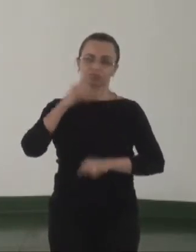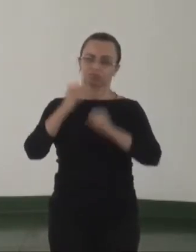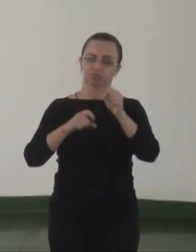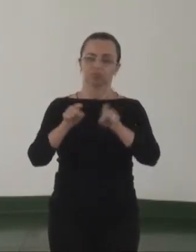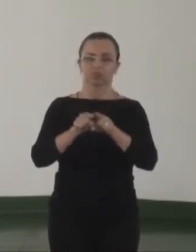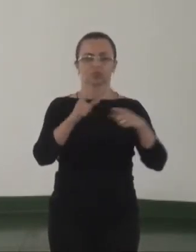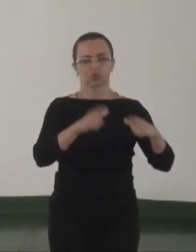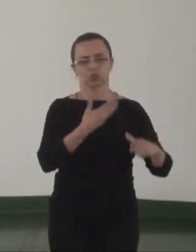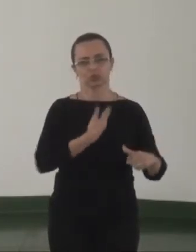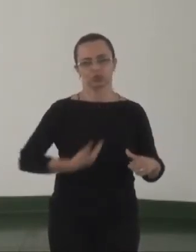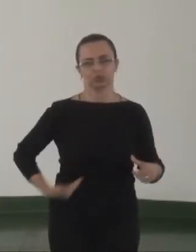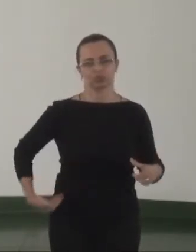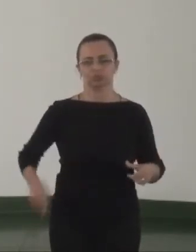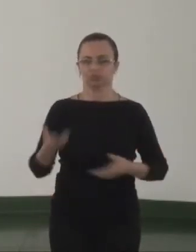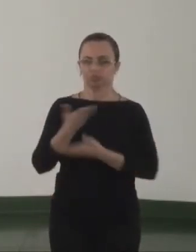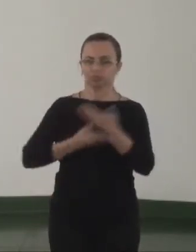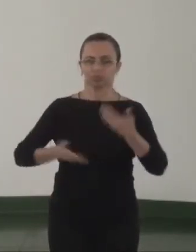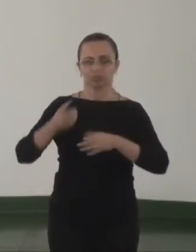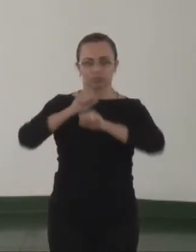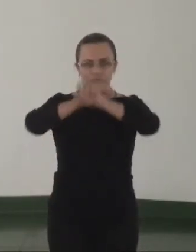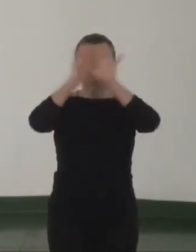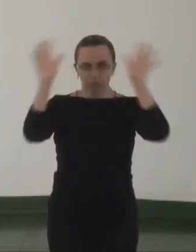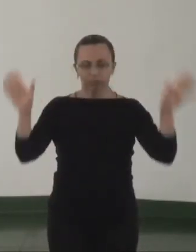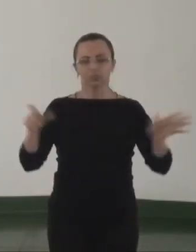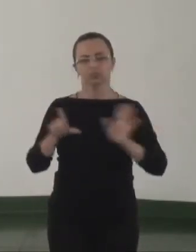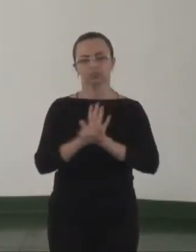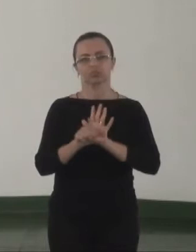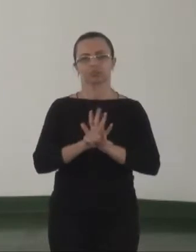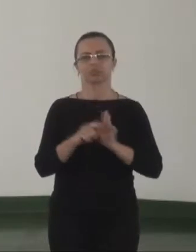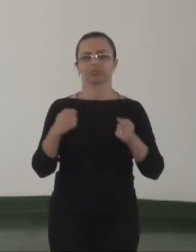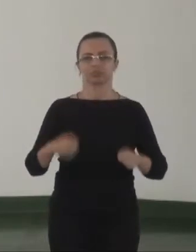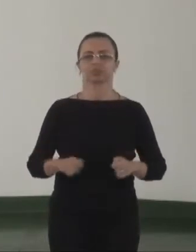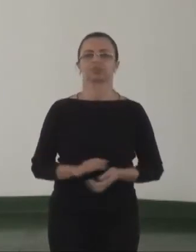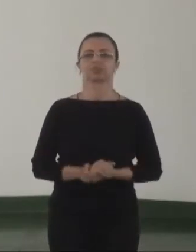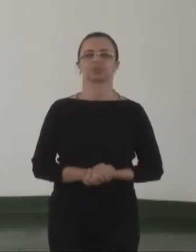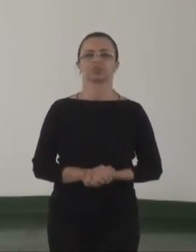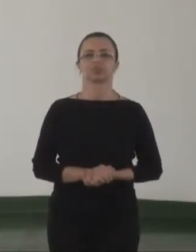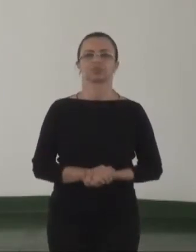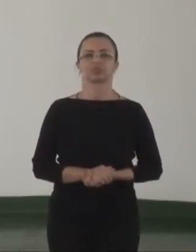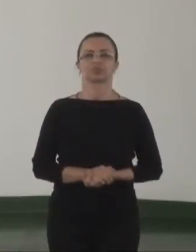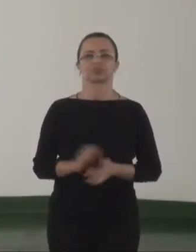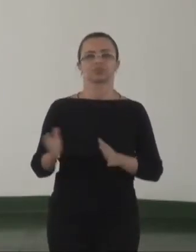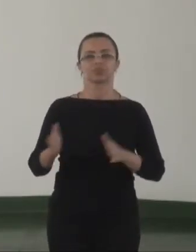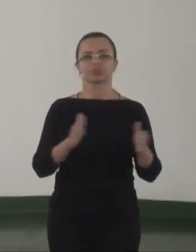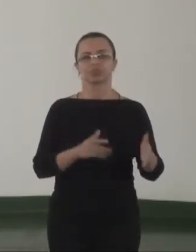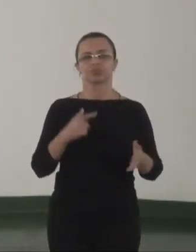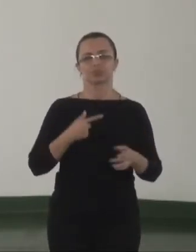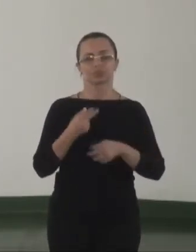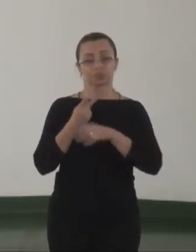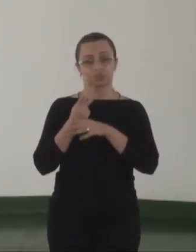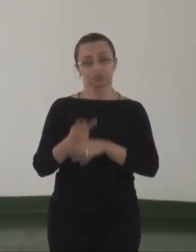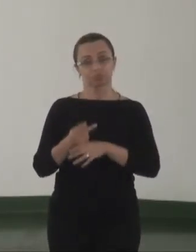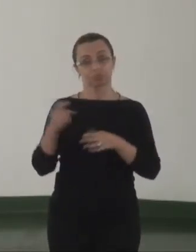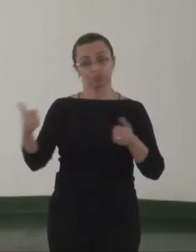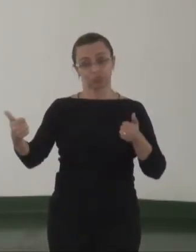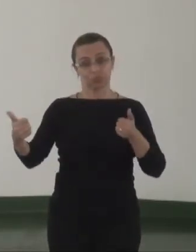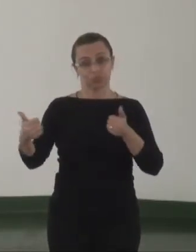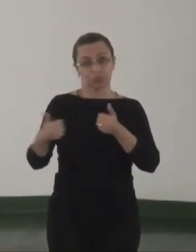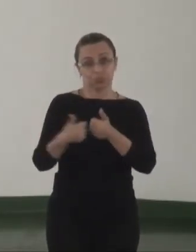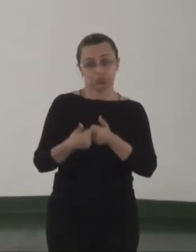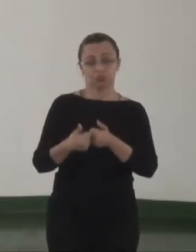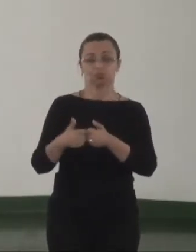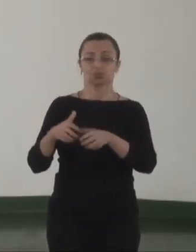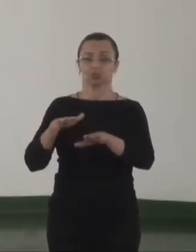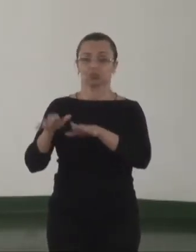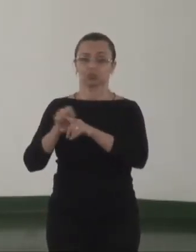órgãos públicos, para esclarecimento também da legislação. Buscar aproximação dos movimentos sociais, de